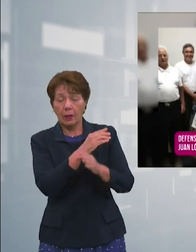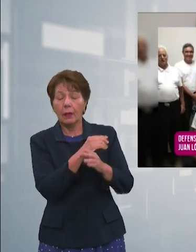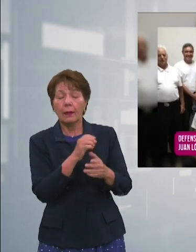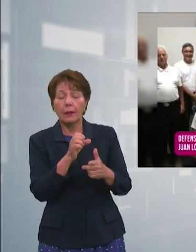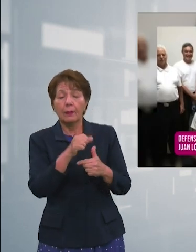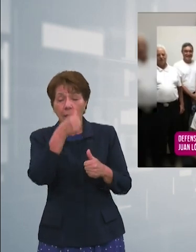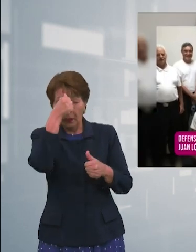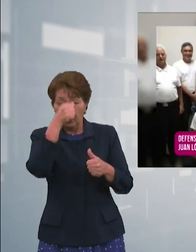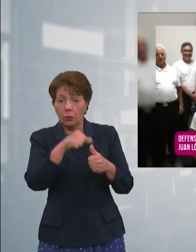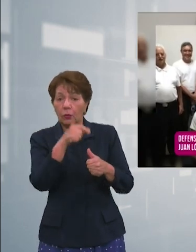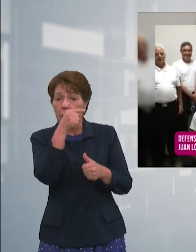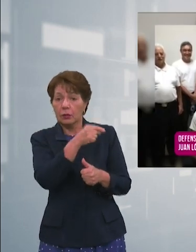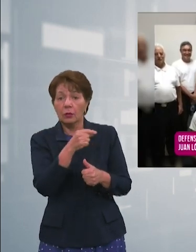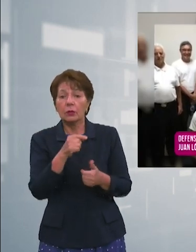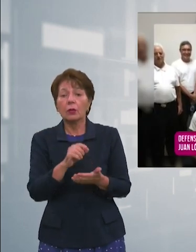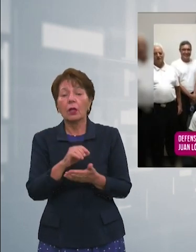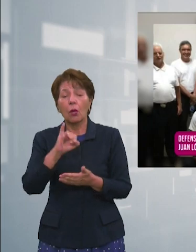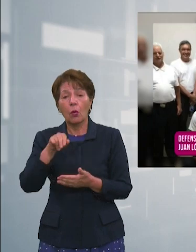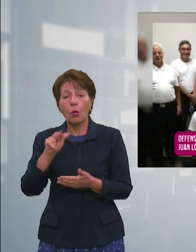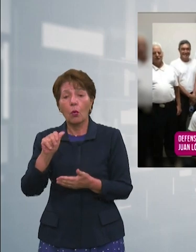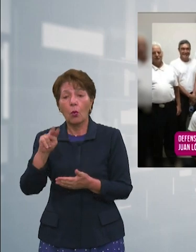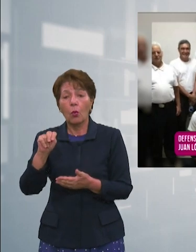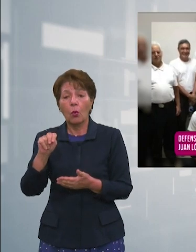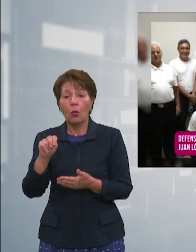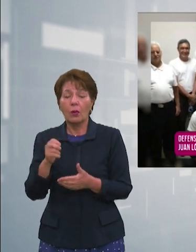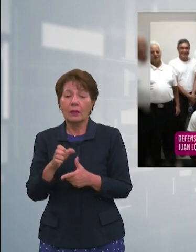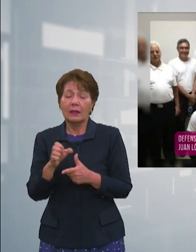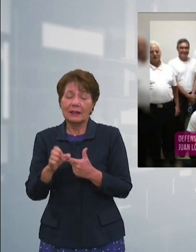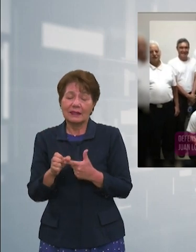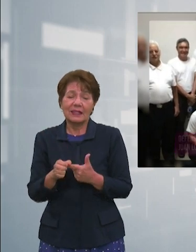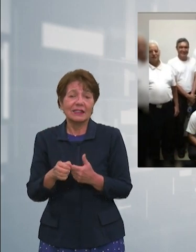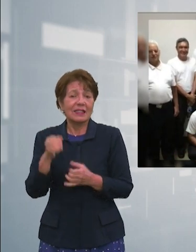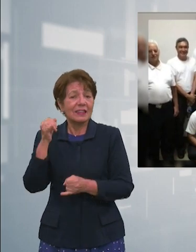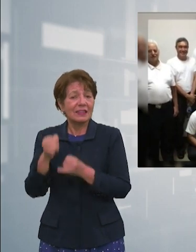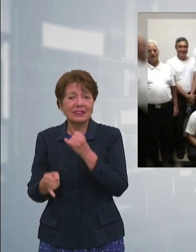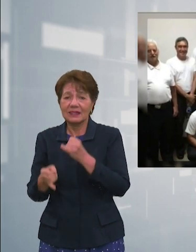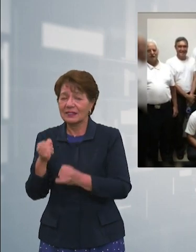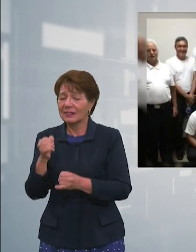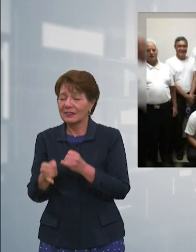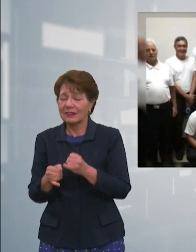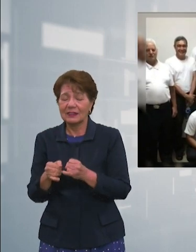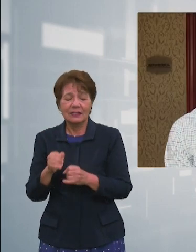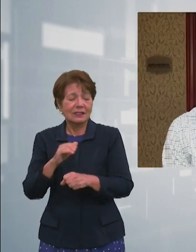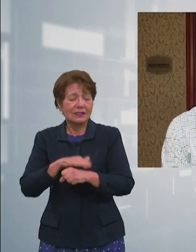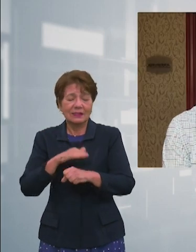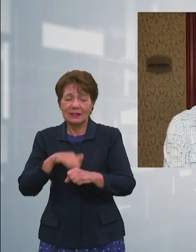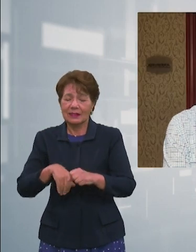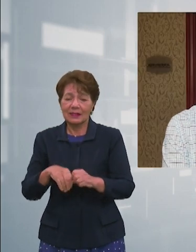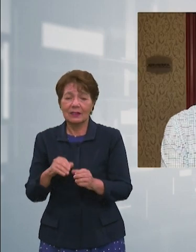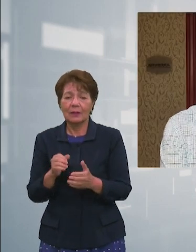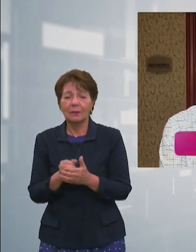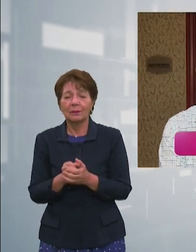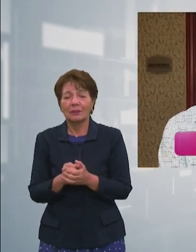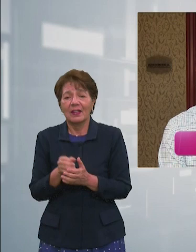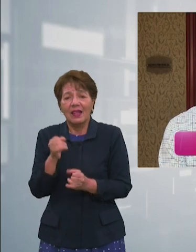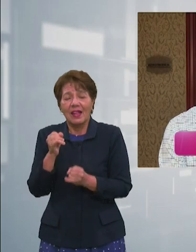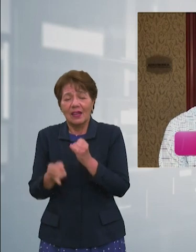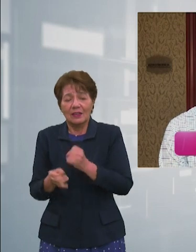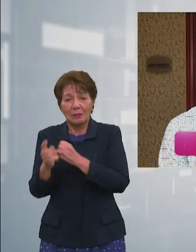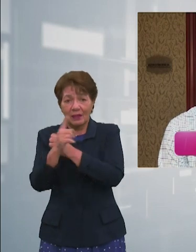uno de los beneficiados con este fallo, lamentó que la justicia llegue tarde. La justicia es tardía